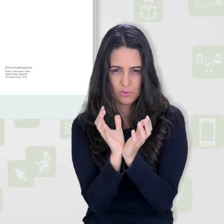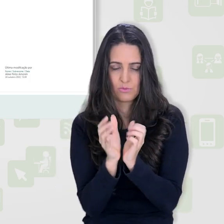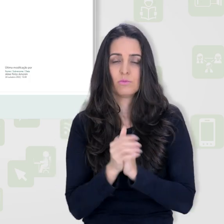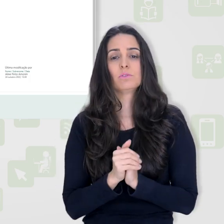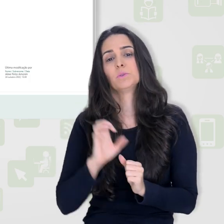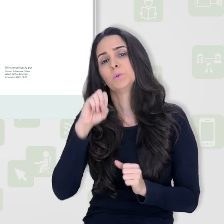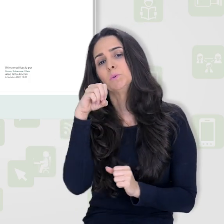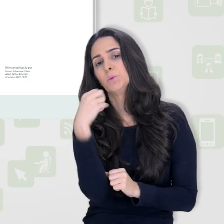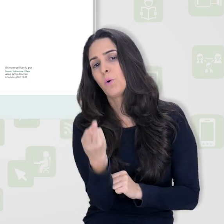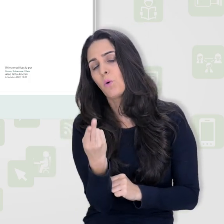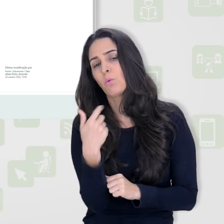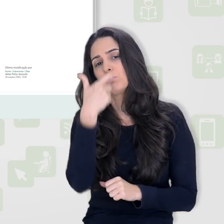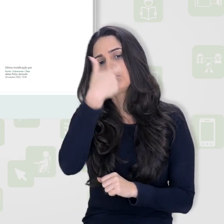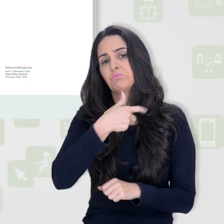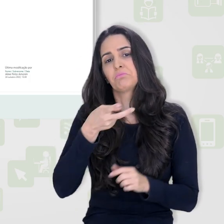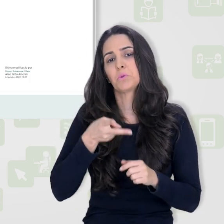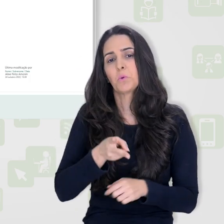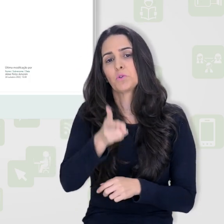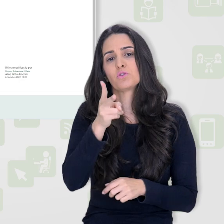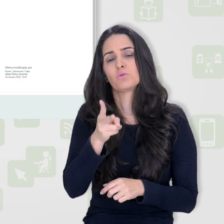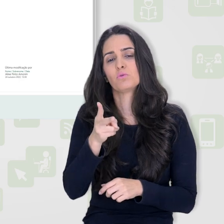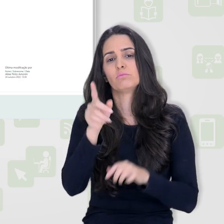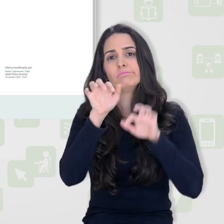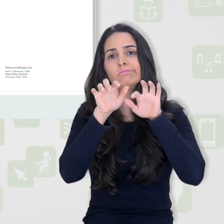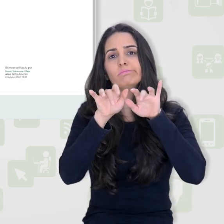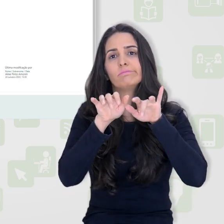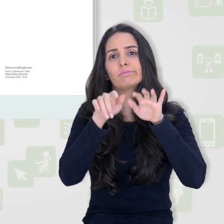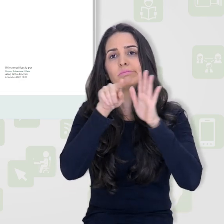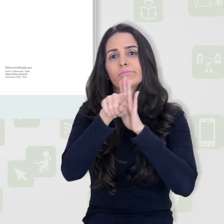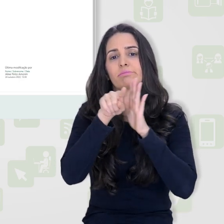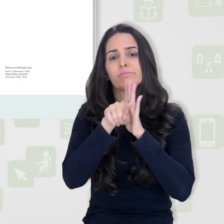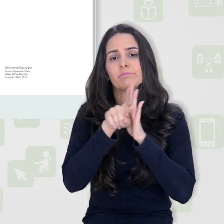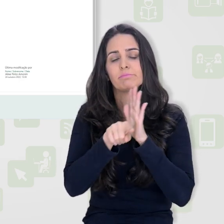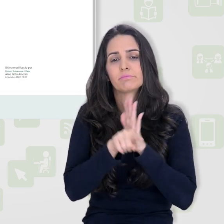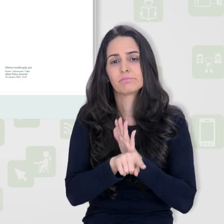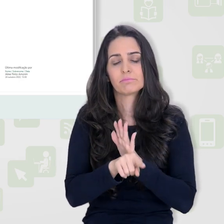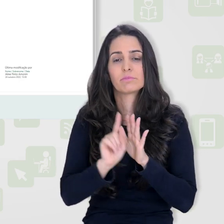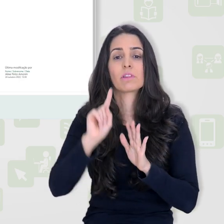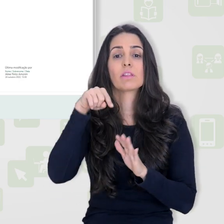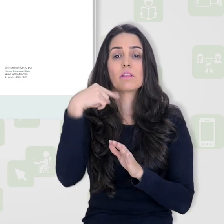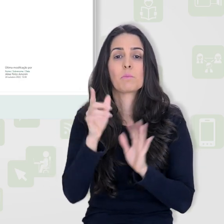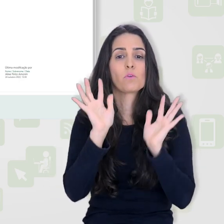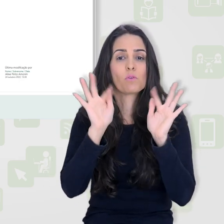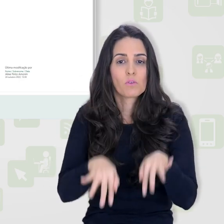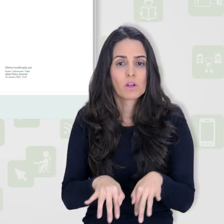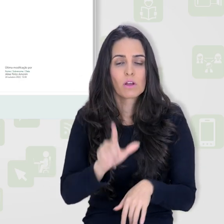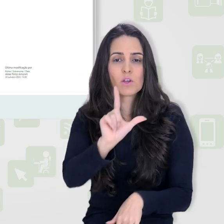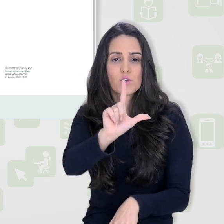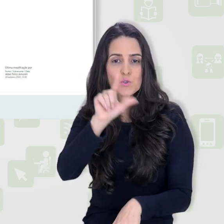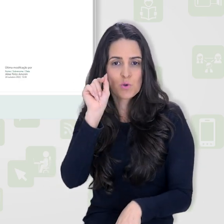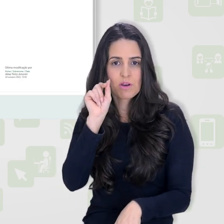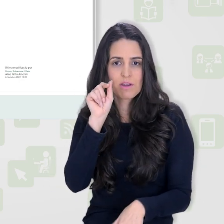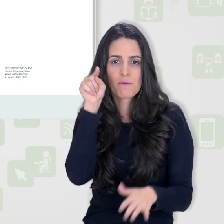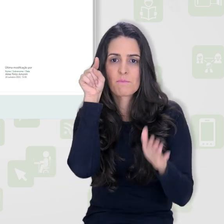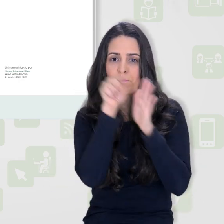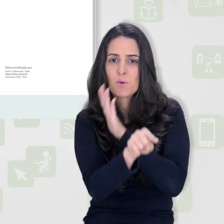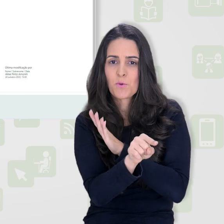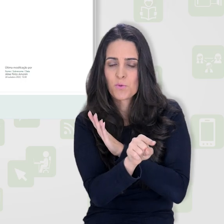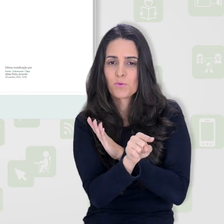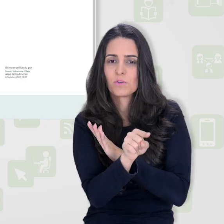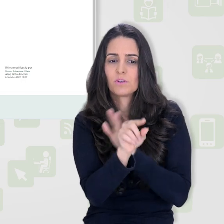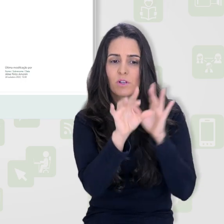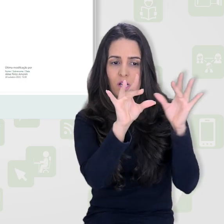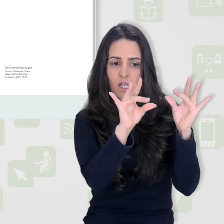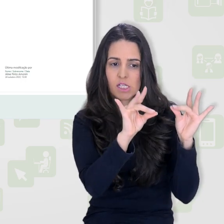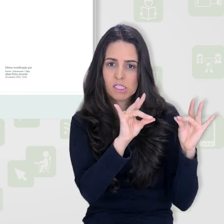nessa determinada categoria, ou eu posso continuar criando as minhas questões aqui e depois selecionar a